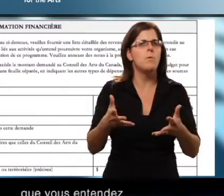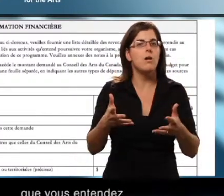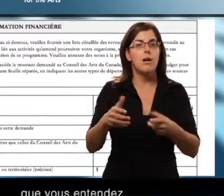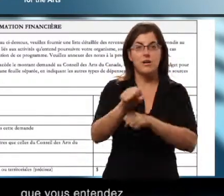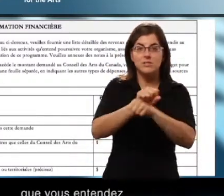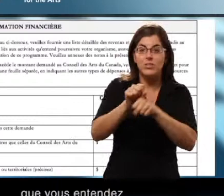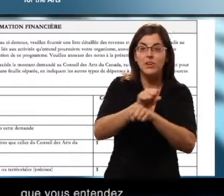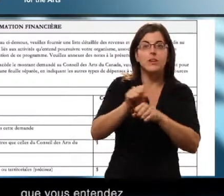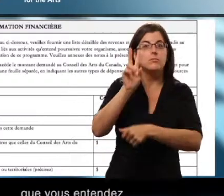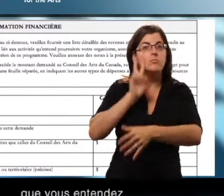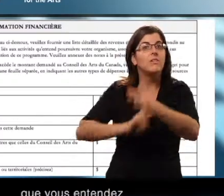effectuer.